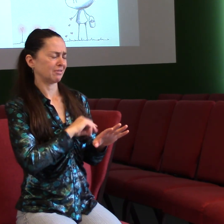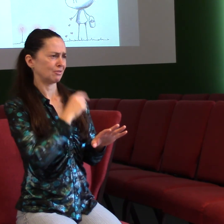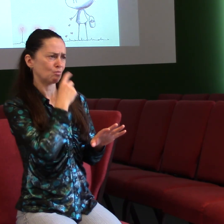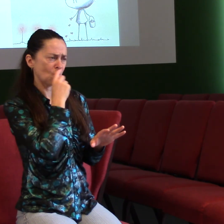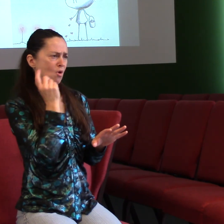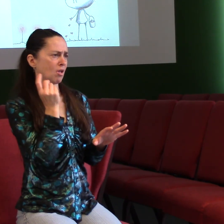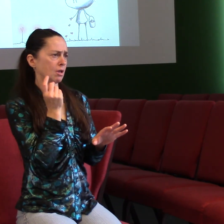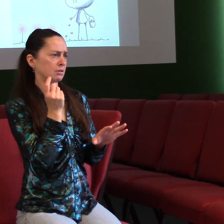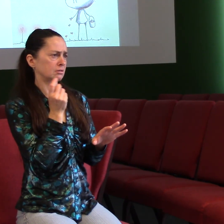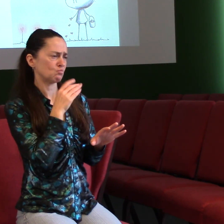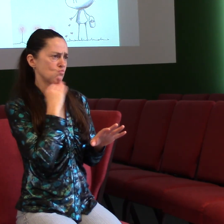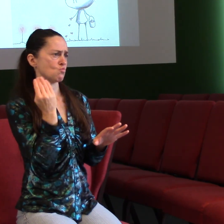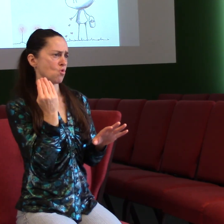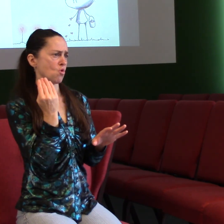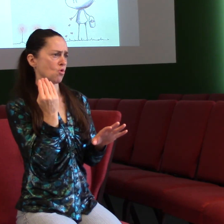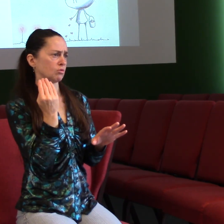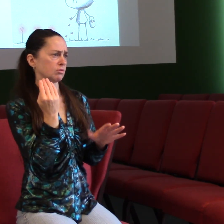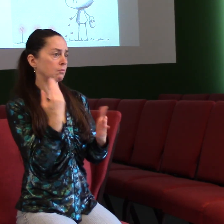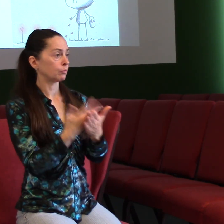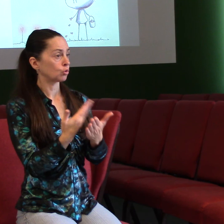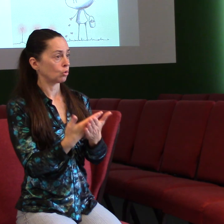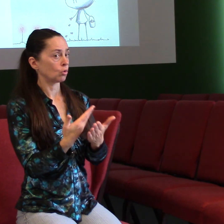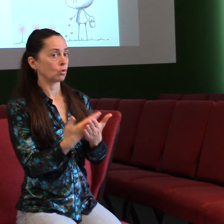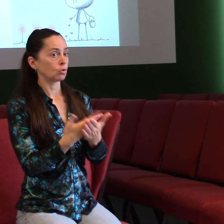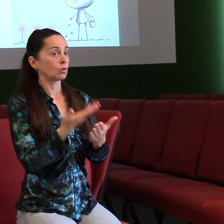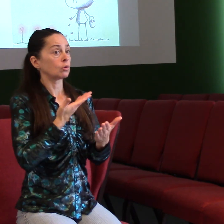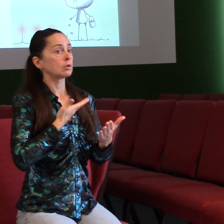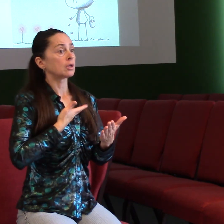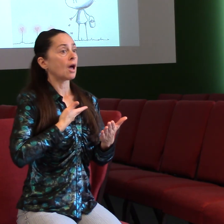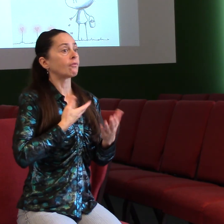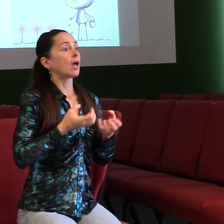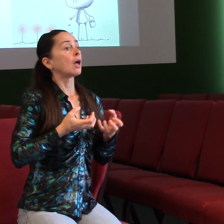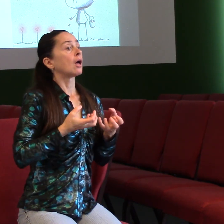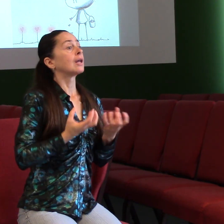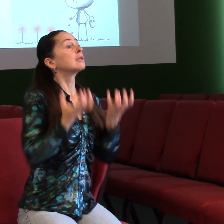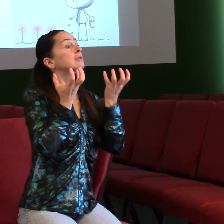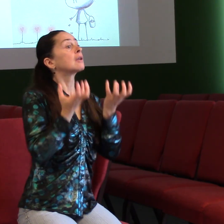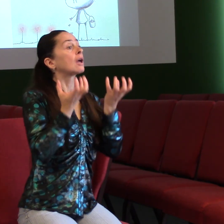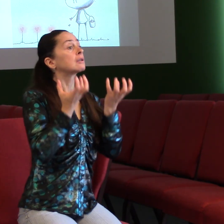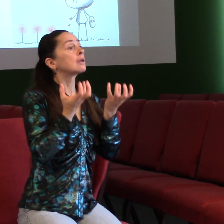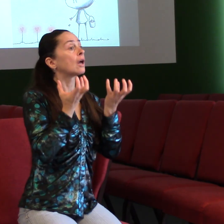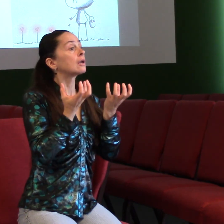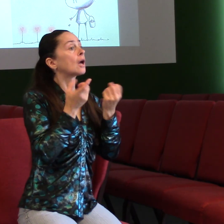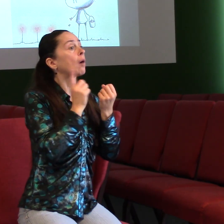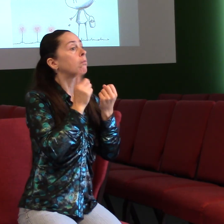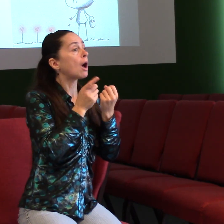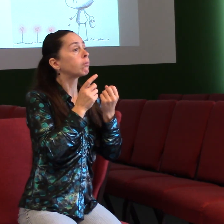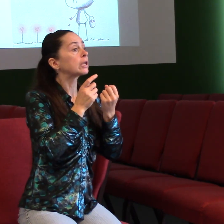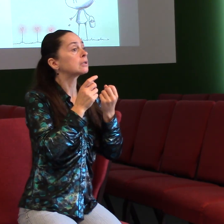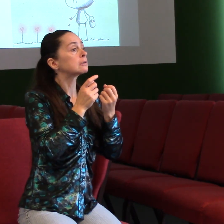nám dává naopak naději. A sílu k tomu, abychom mohli rychle řešit konflikty, abychom